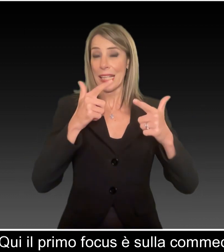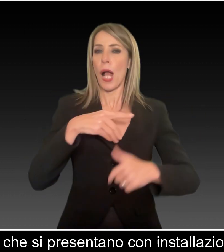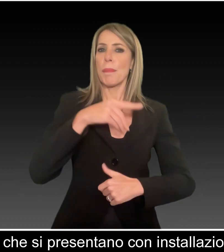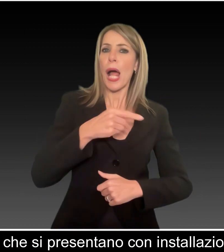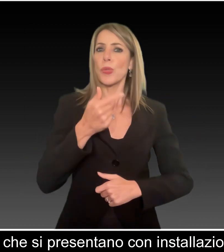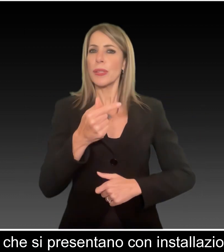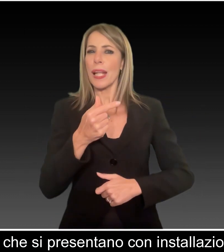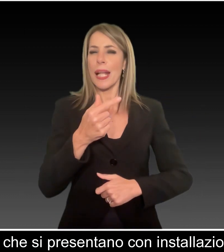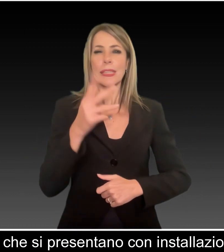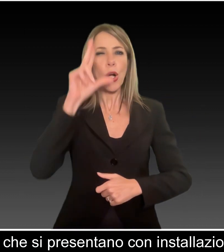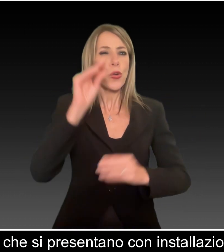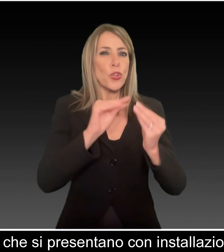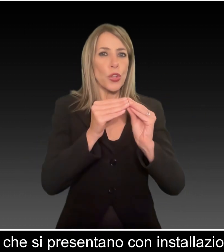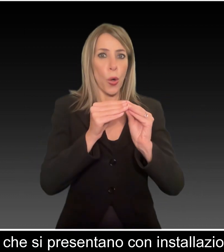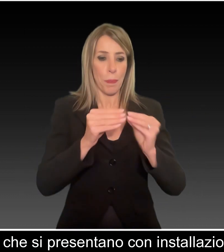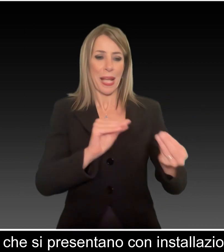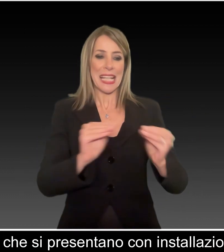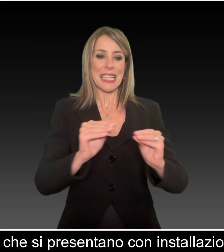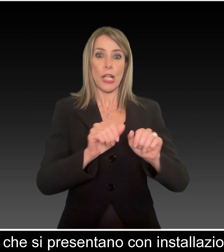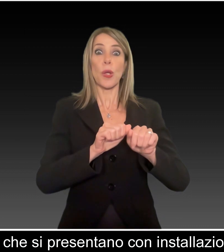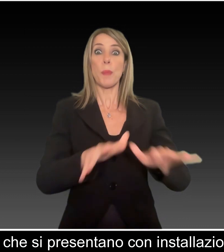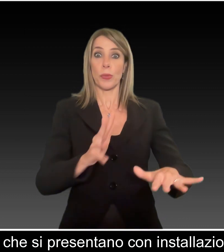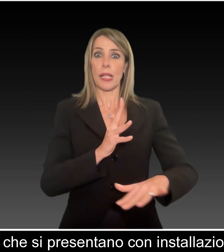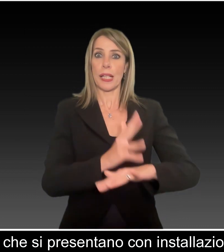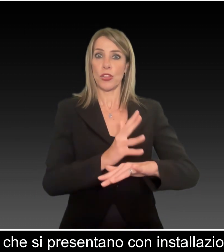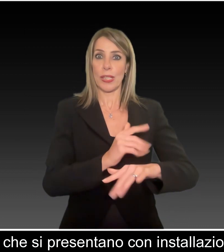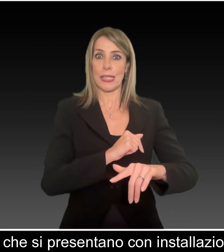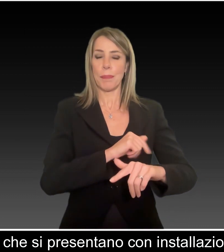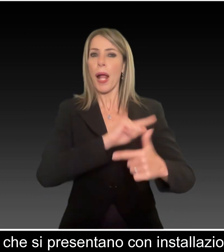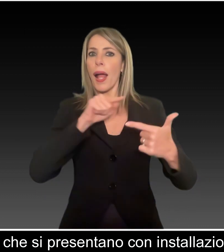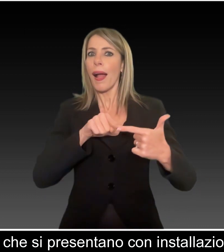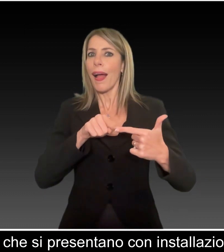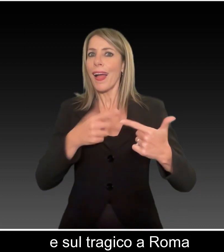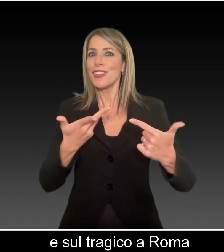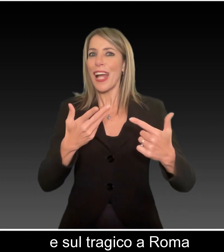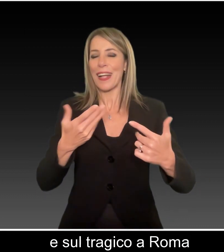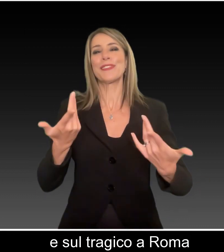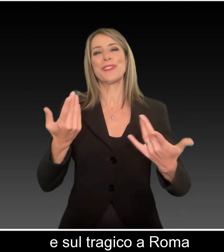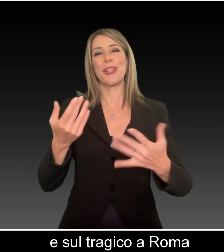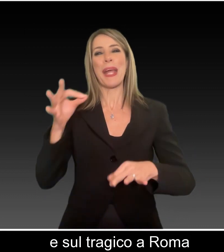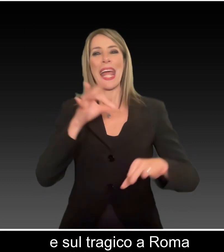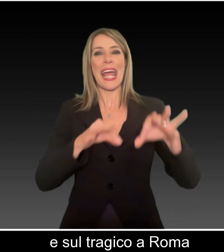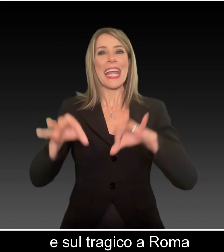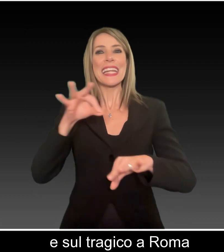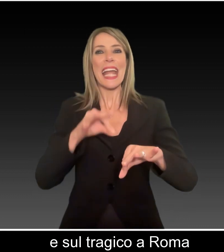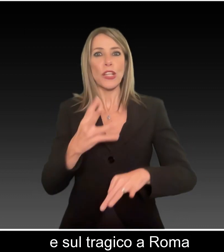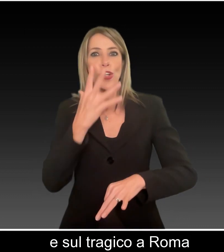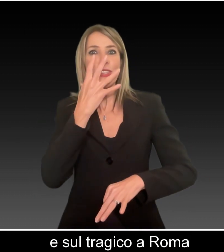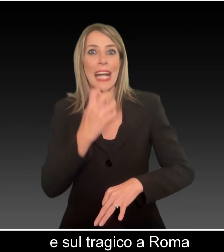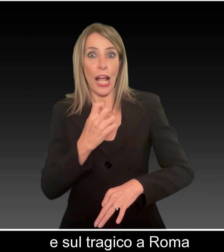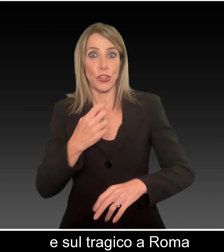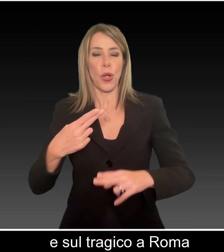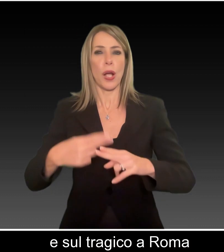Terenzio che si presentano attraverso installazioni multimediali accessibili e sul tragico a Roma tra